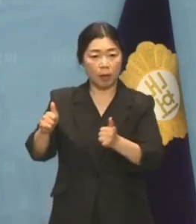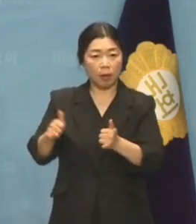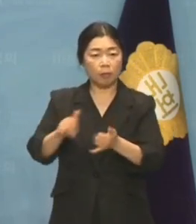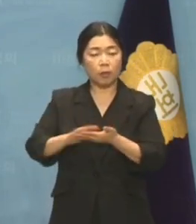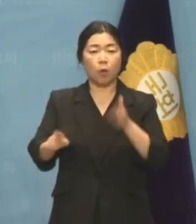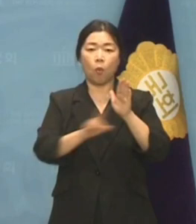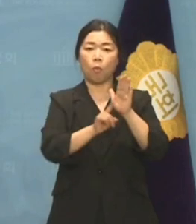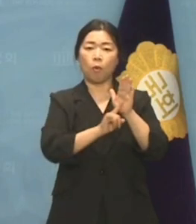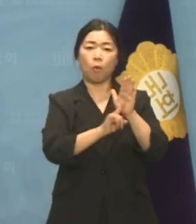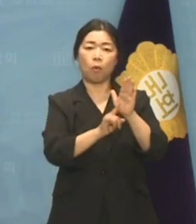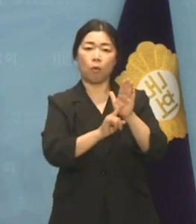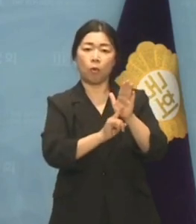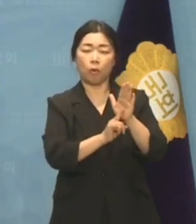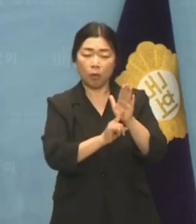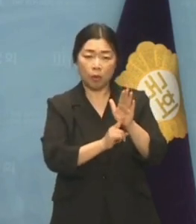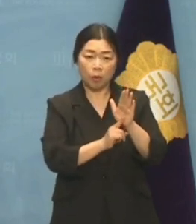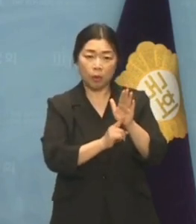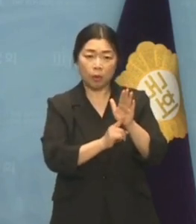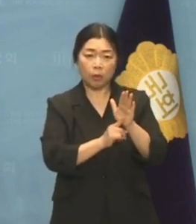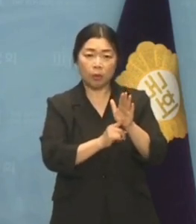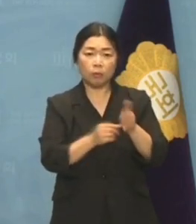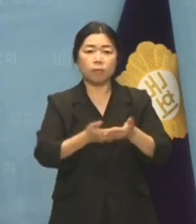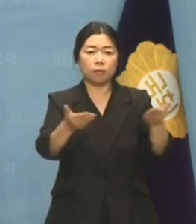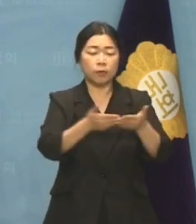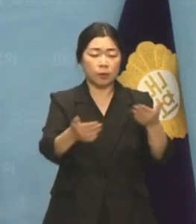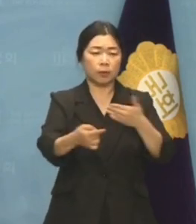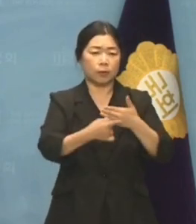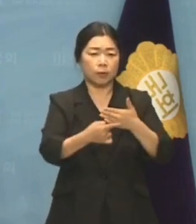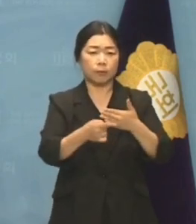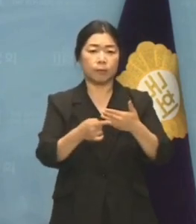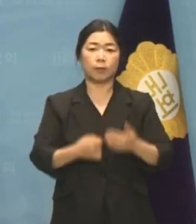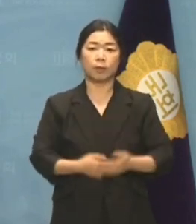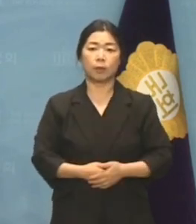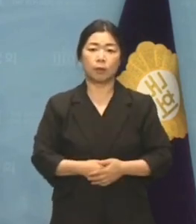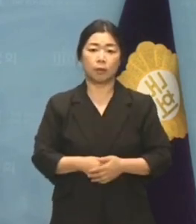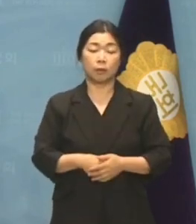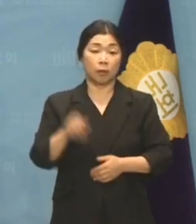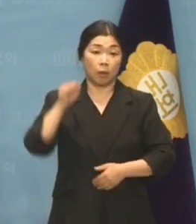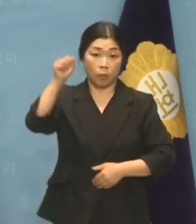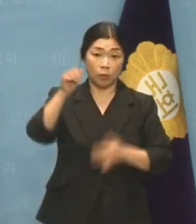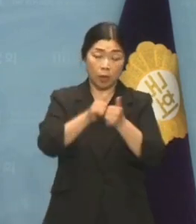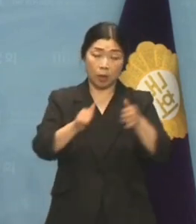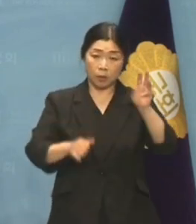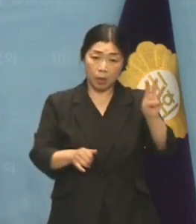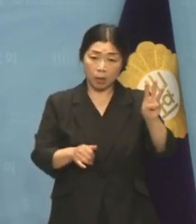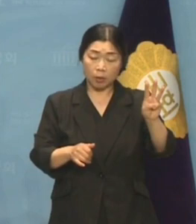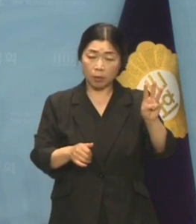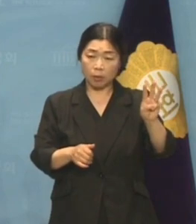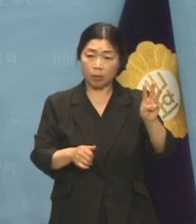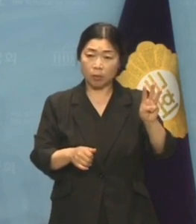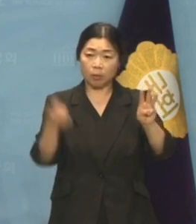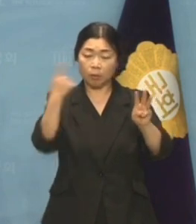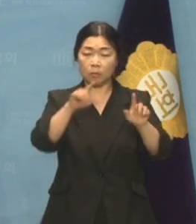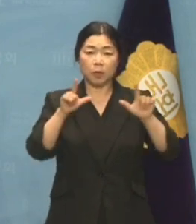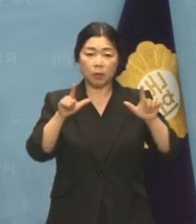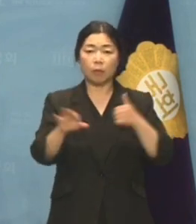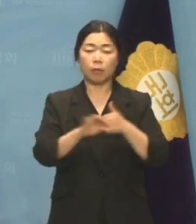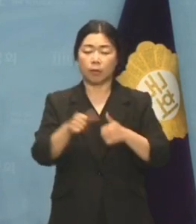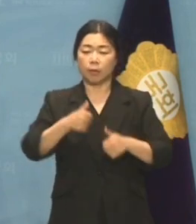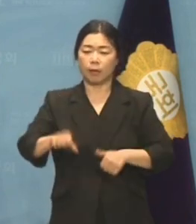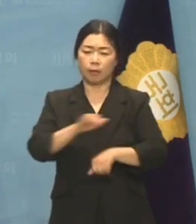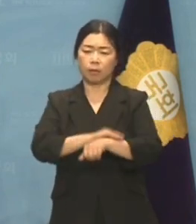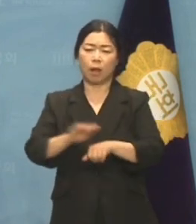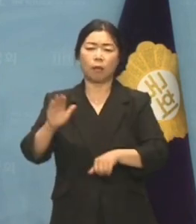기막히게 표현하고 있습니다. 유권자 3명이 등장해 자식 잘되는 게 제일